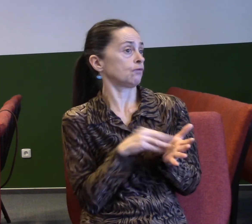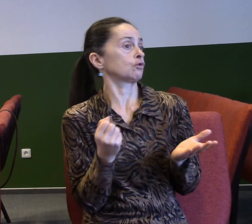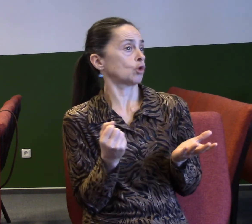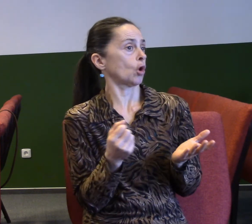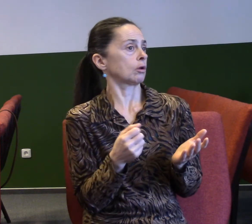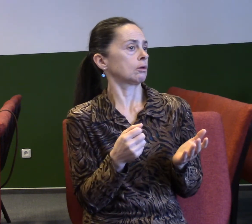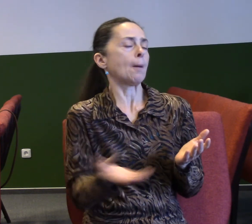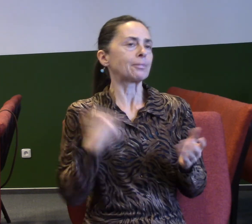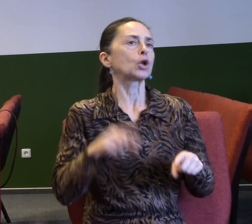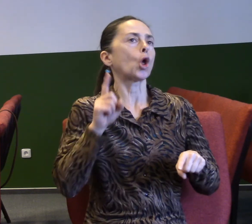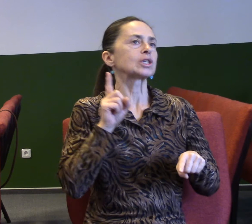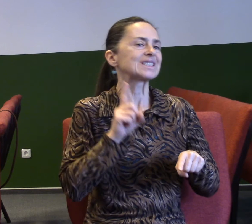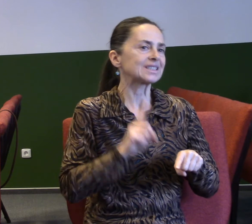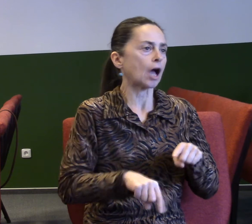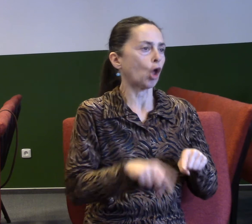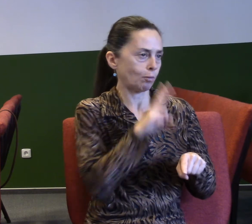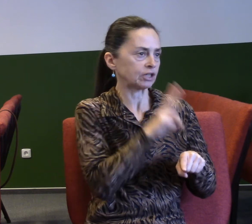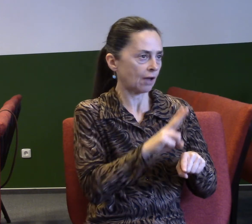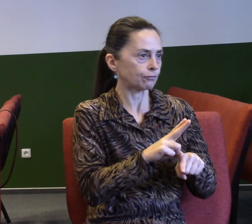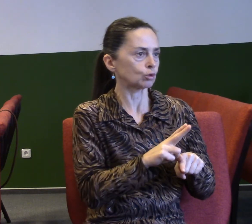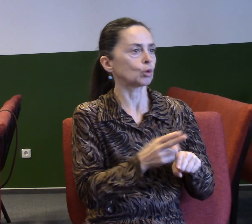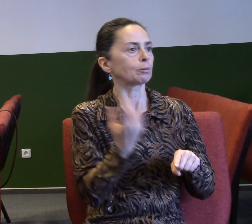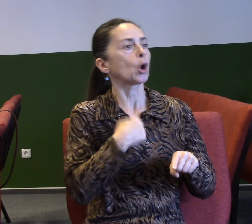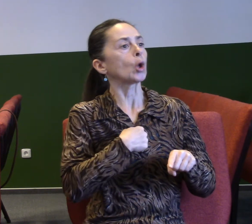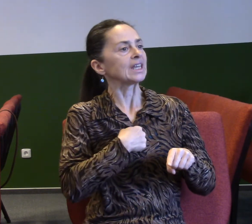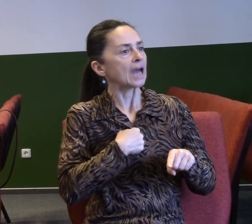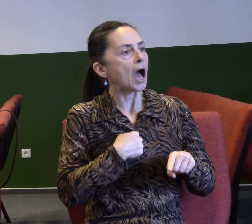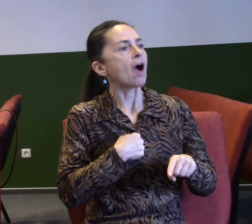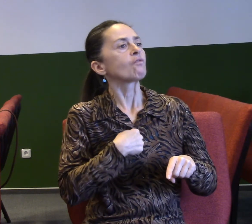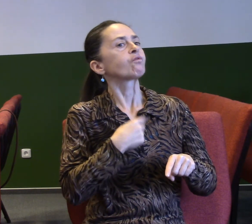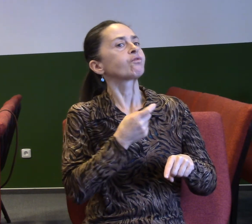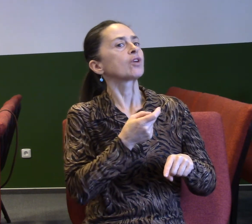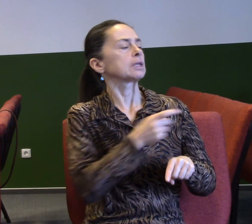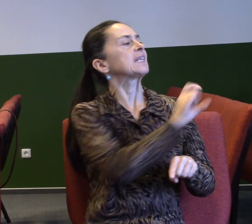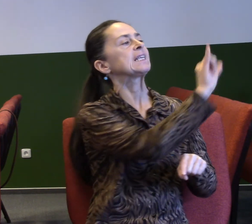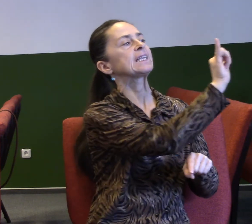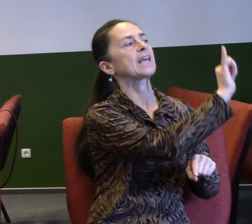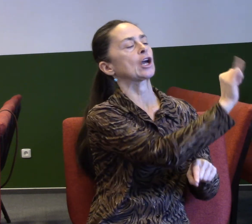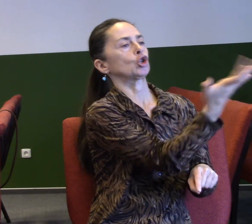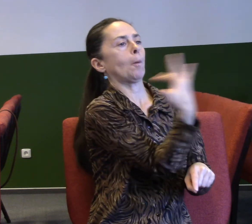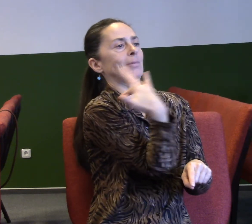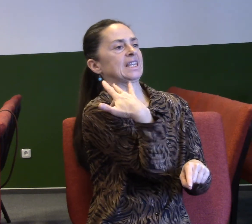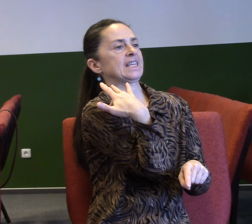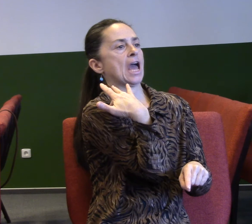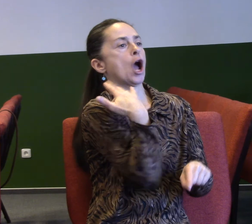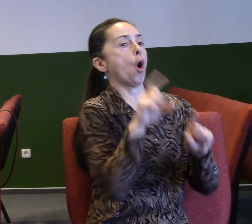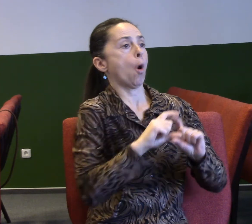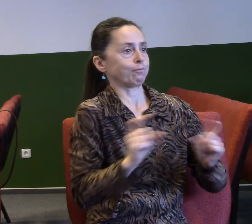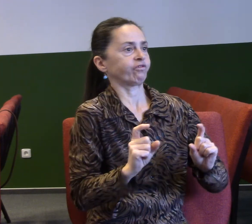z nějakých úplatků, nějakým podnikatelem, ještě jako mimo církev úplně, to bylo úplně v jiné